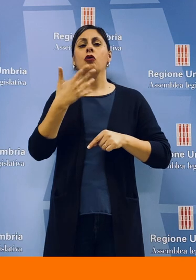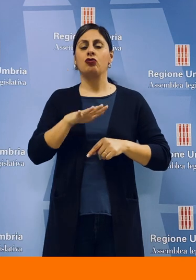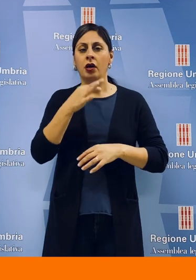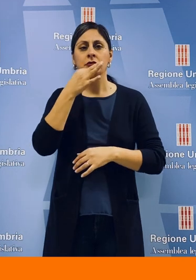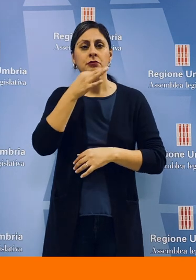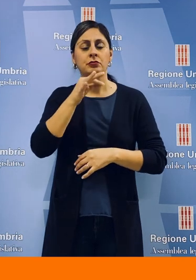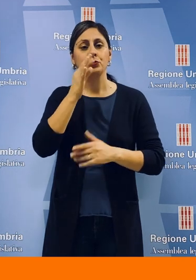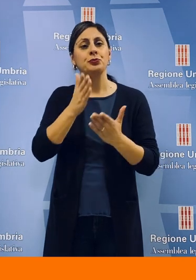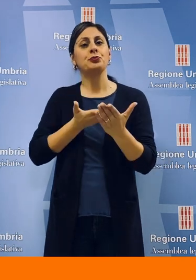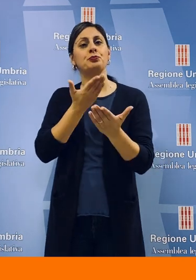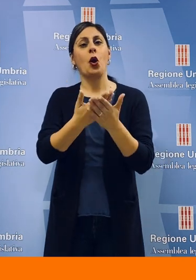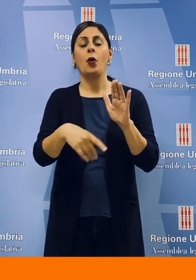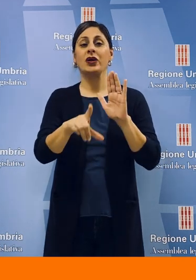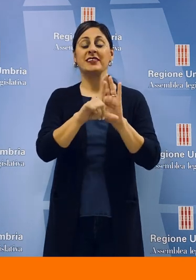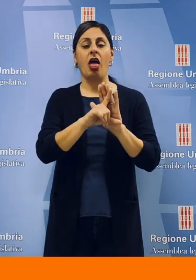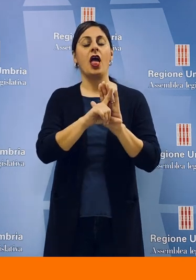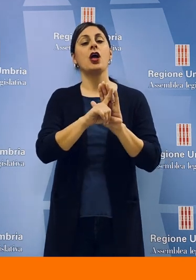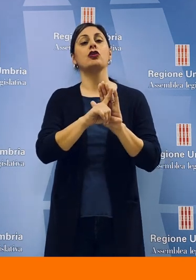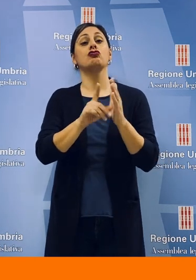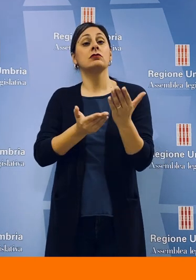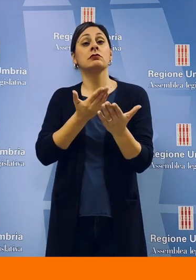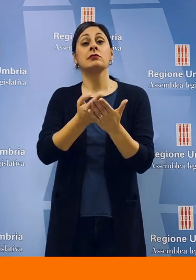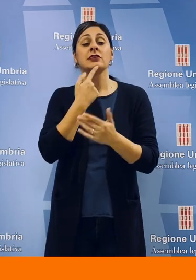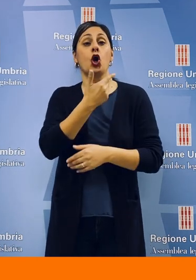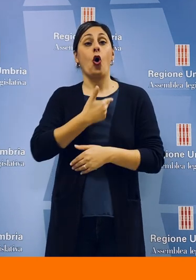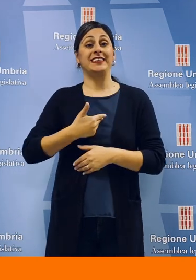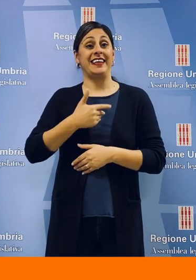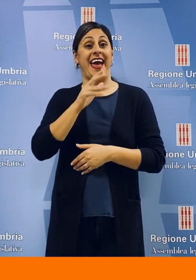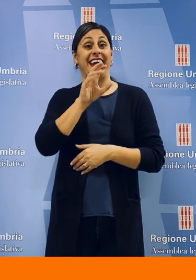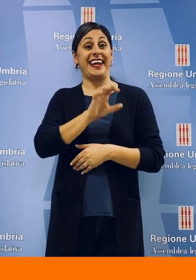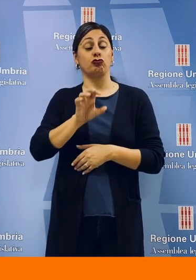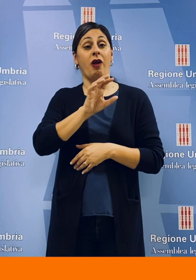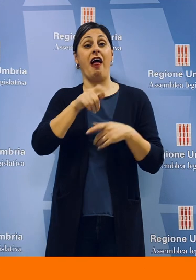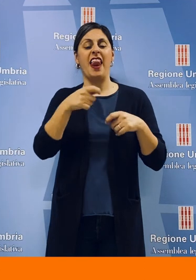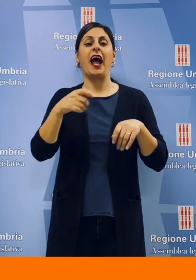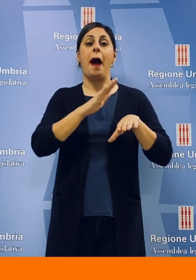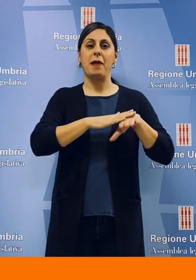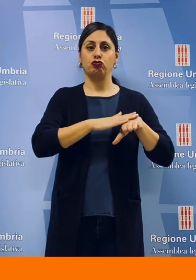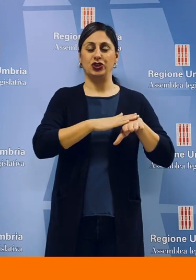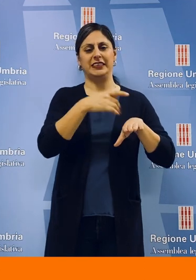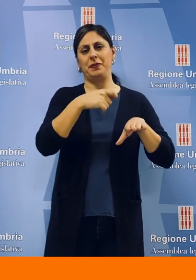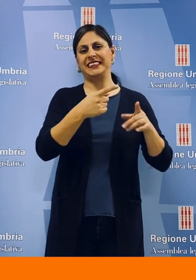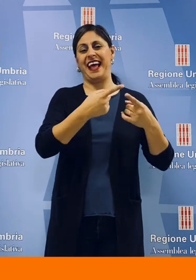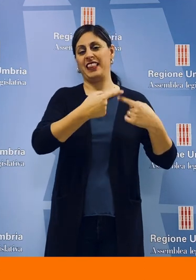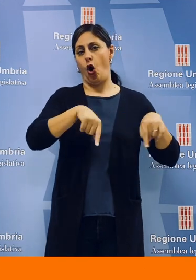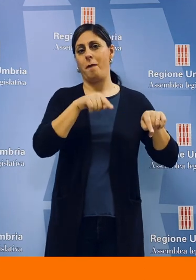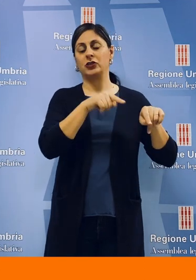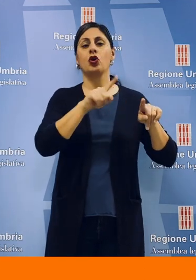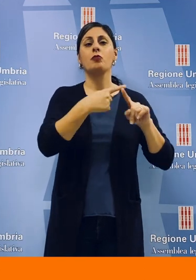illustrata una proposta di legge promossa dai consiglieri regionali della Lega Valerio Mancini, presidente della commissione